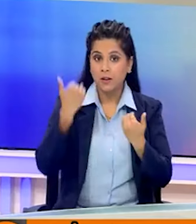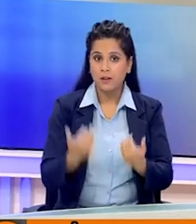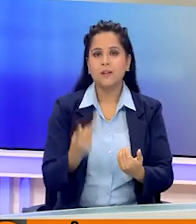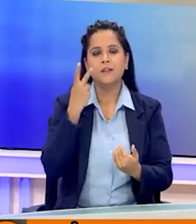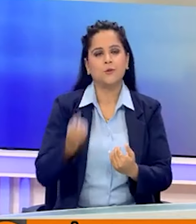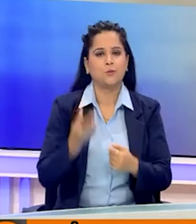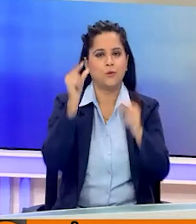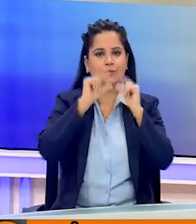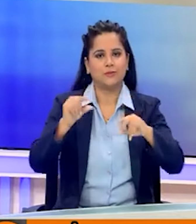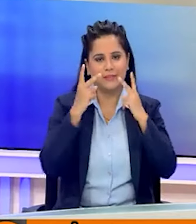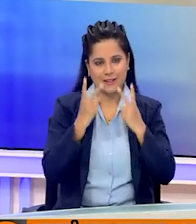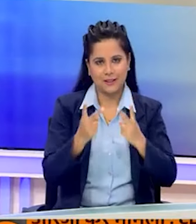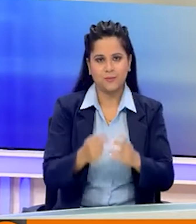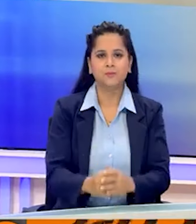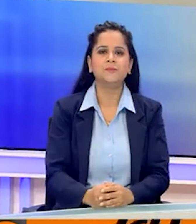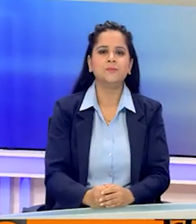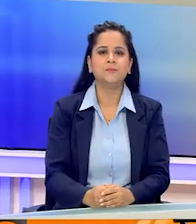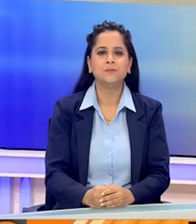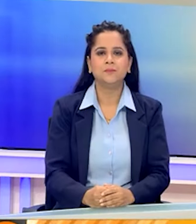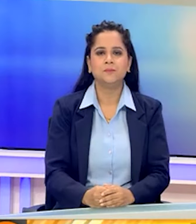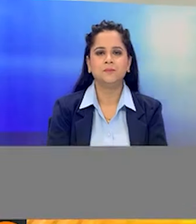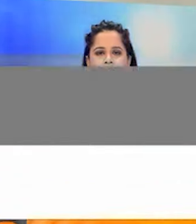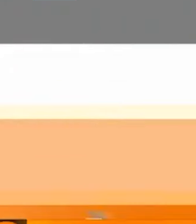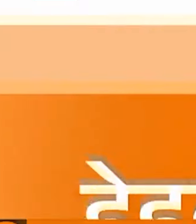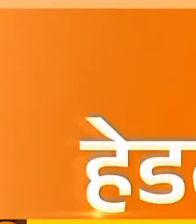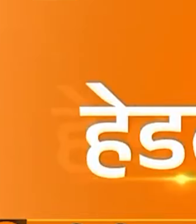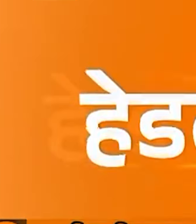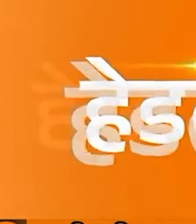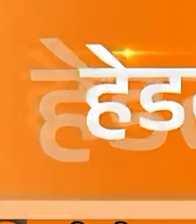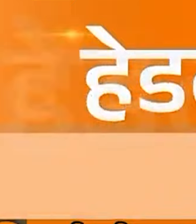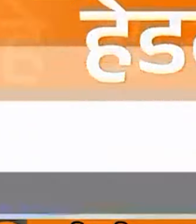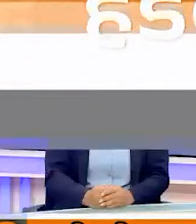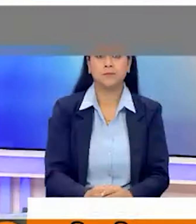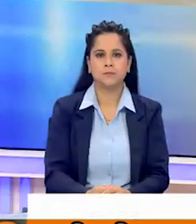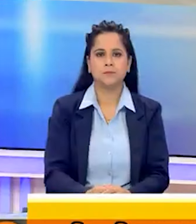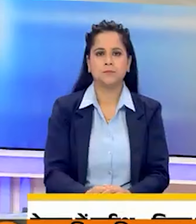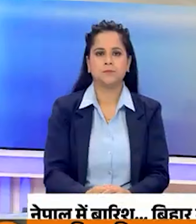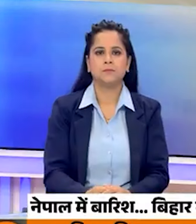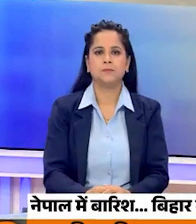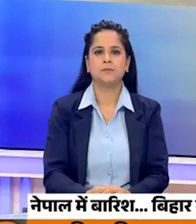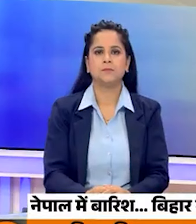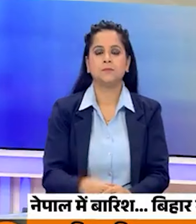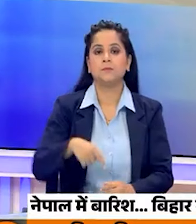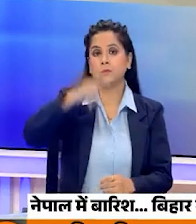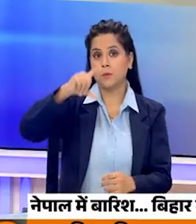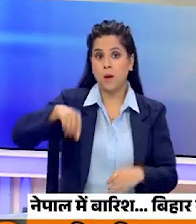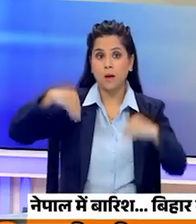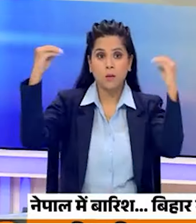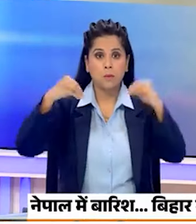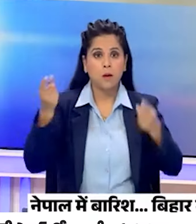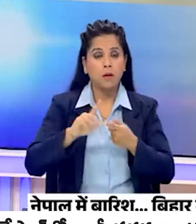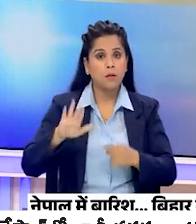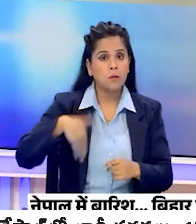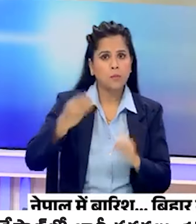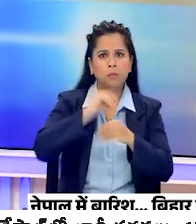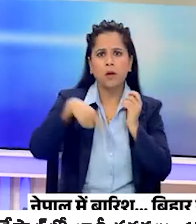सुभा की सुर्किया नेपाल में बारिश के बाद